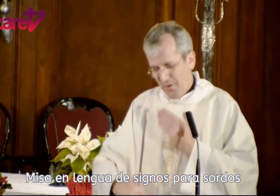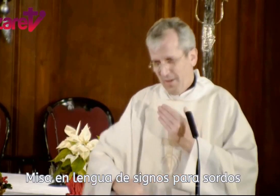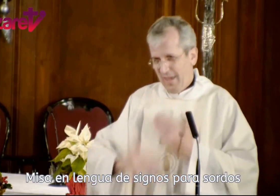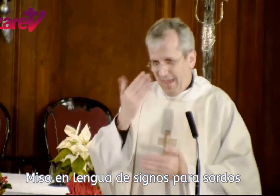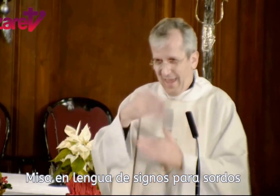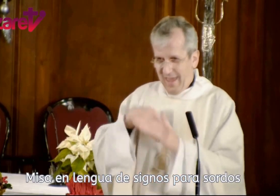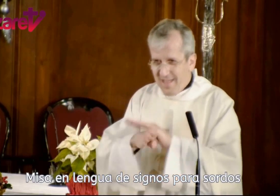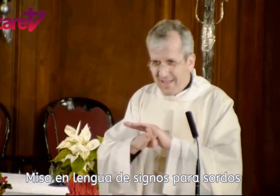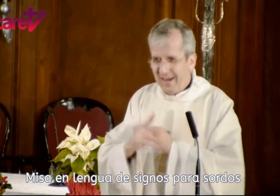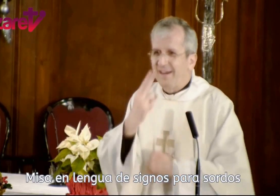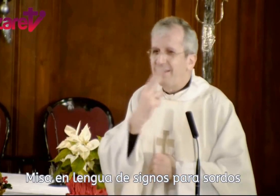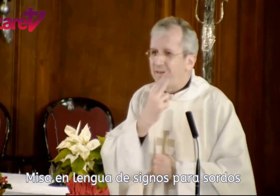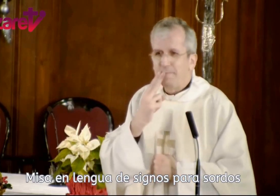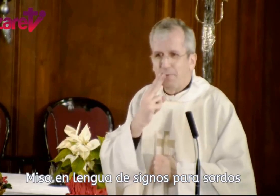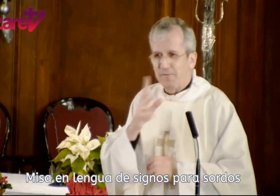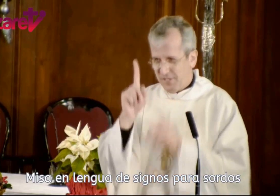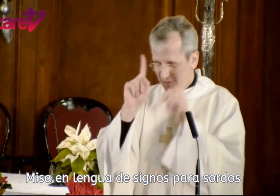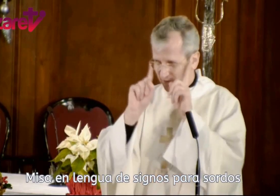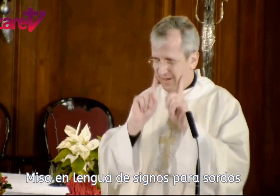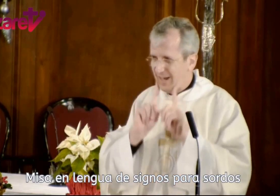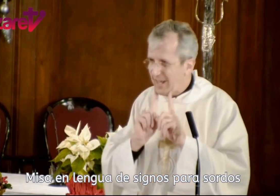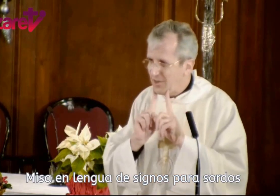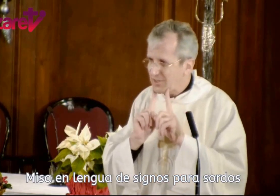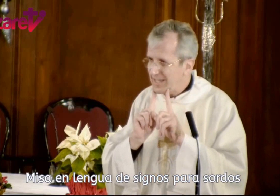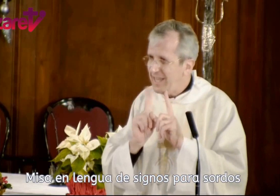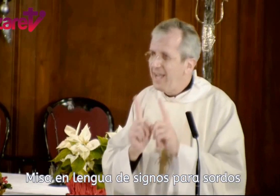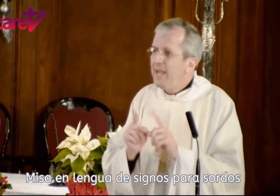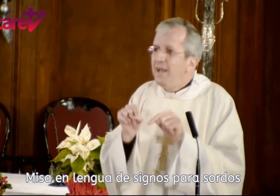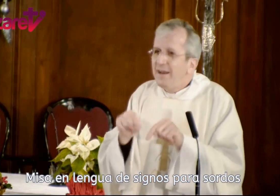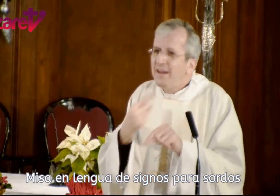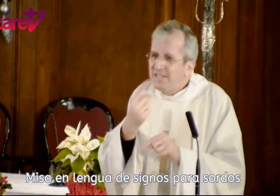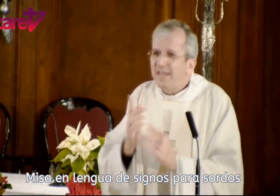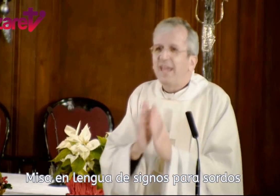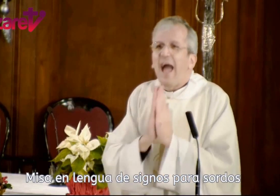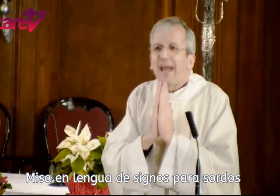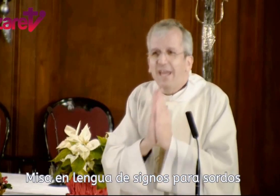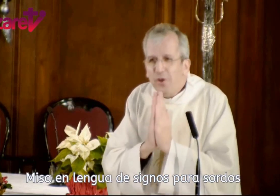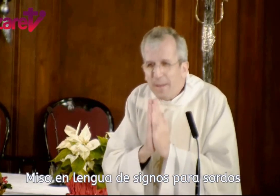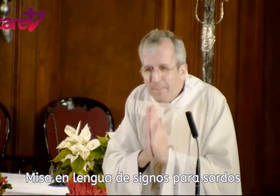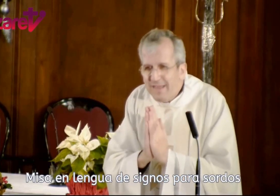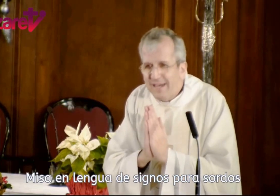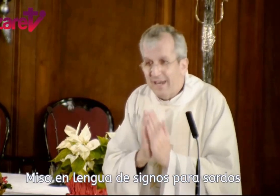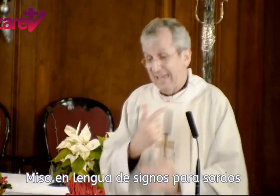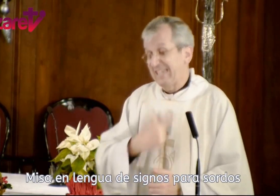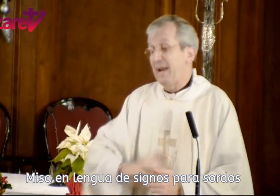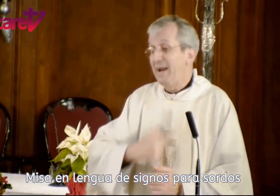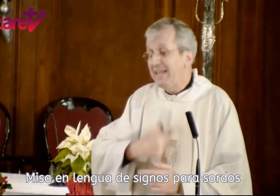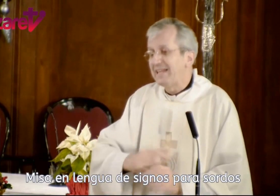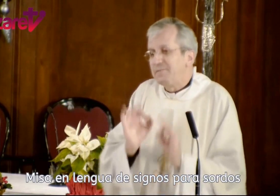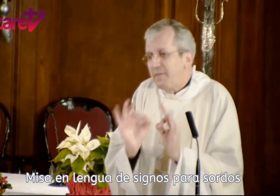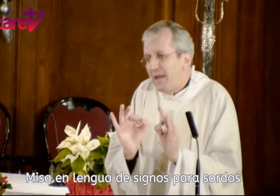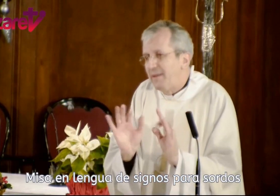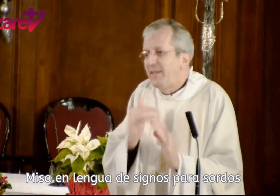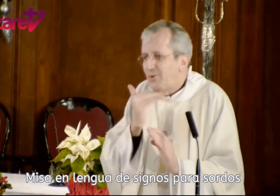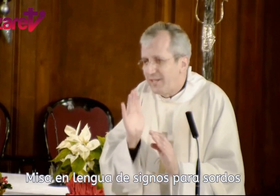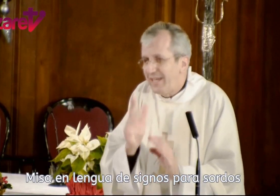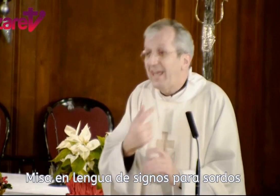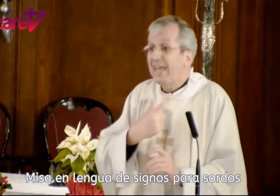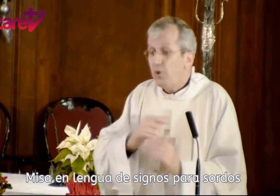entran en profesión religiosa les dicen que aquello que piden las carmelitas especialmente los EED, aquello